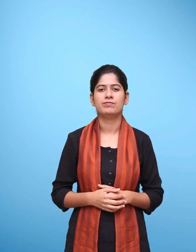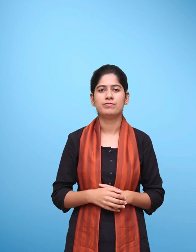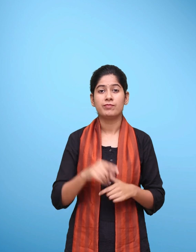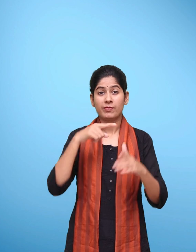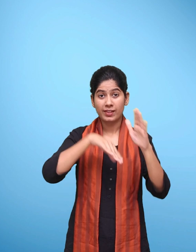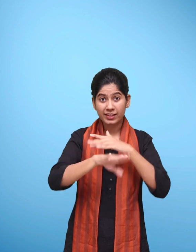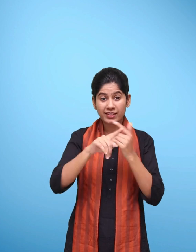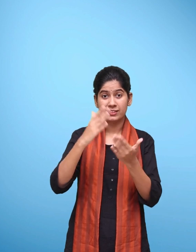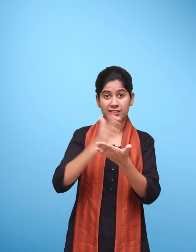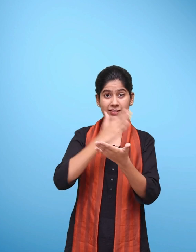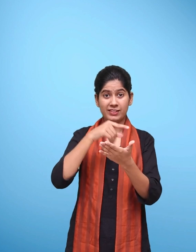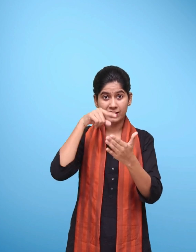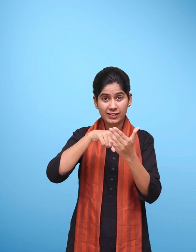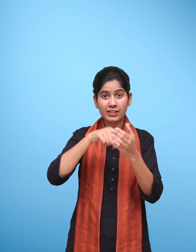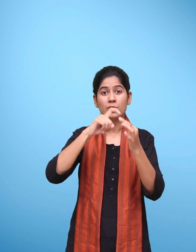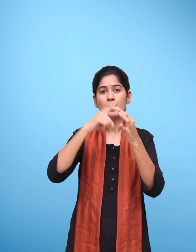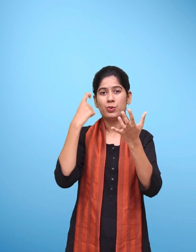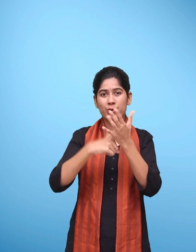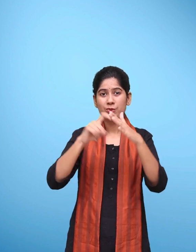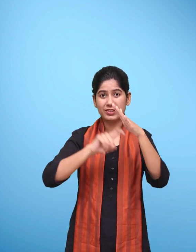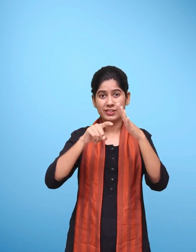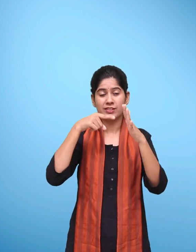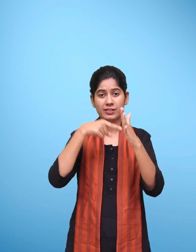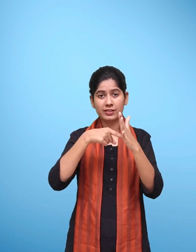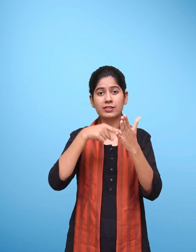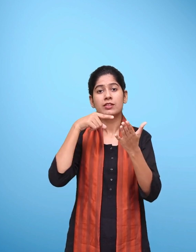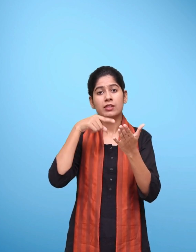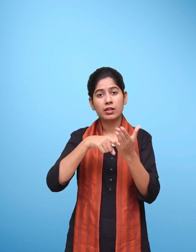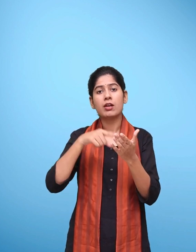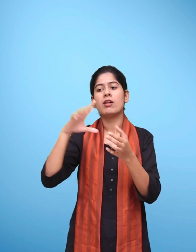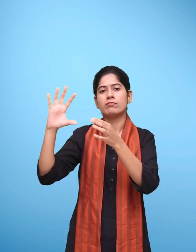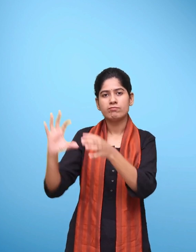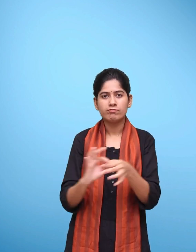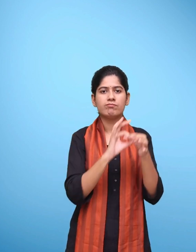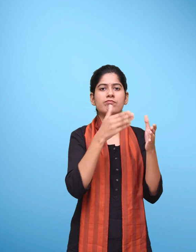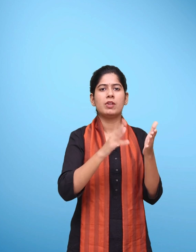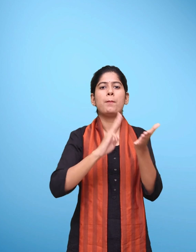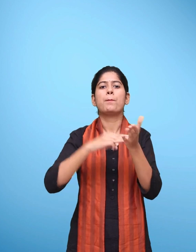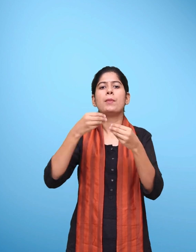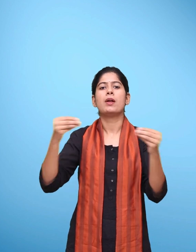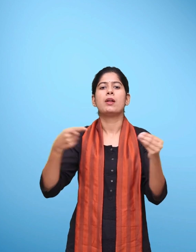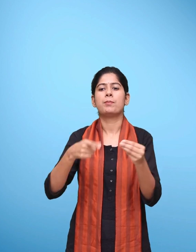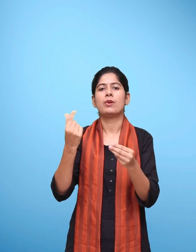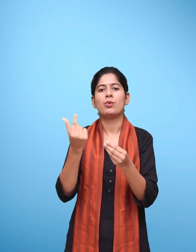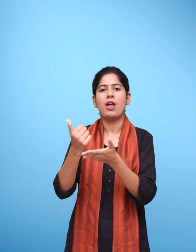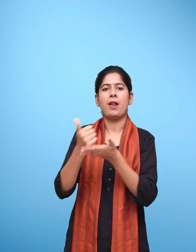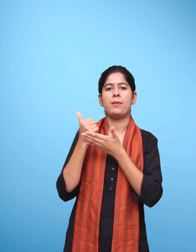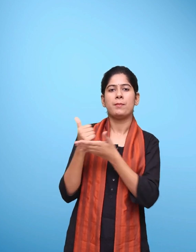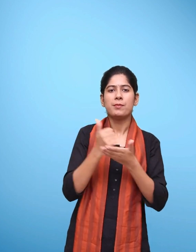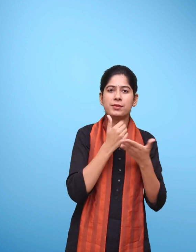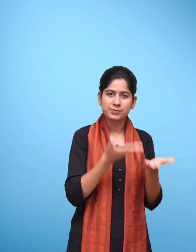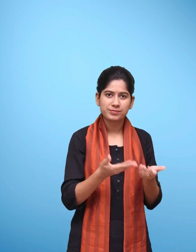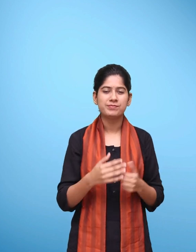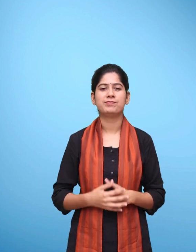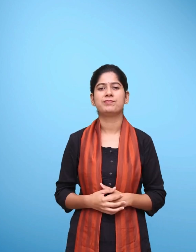और प्रतेक अध्याय में दिये गए QR कोड उस अध्याय से संबंधित ई सामगरी प्राप्त करने में